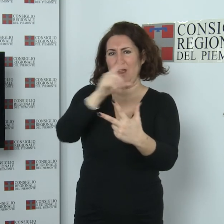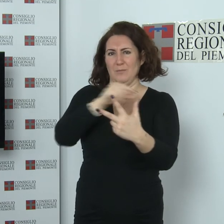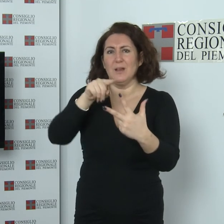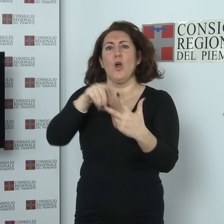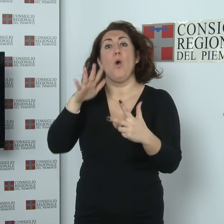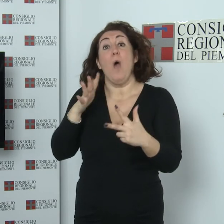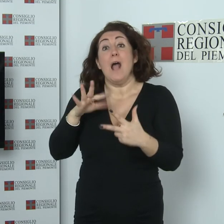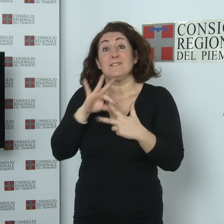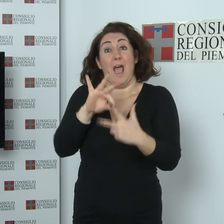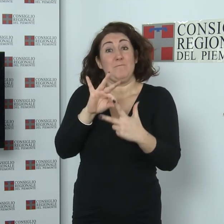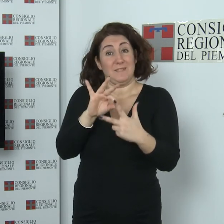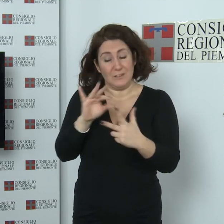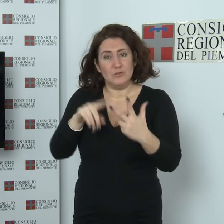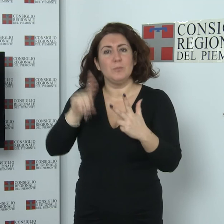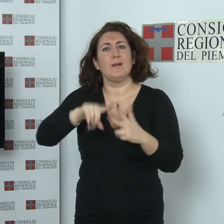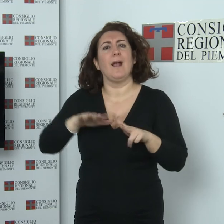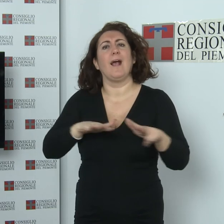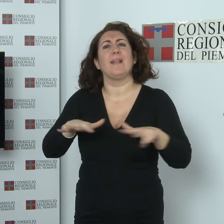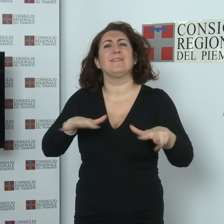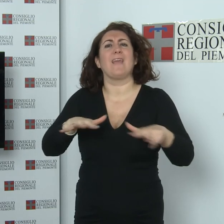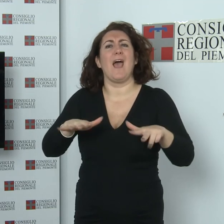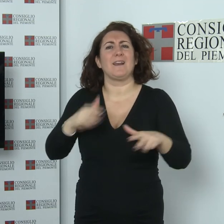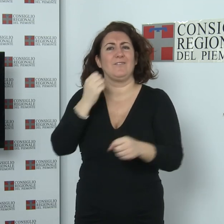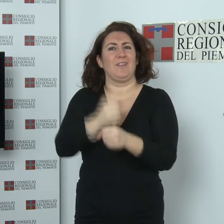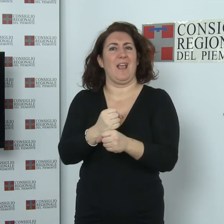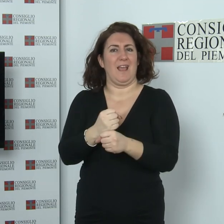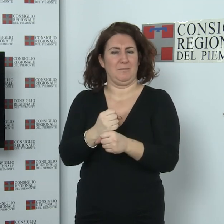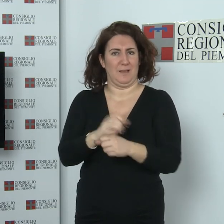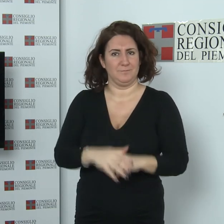e Eric Toledano e Terraferma di Emanuele Crialese.